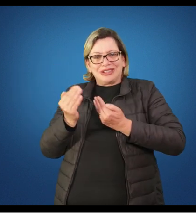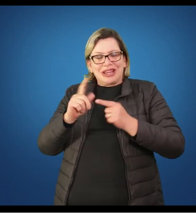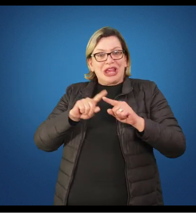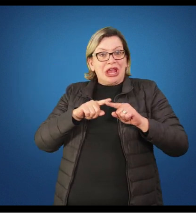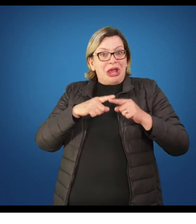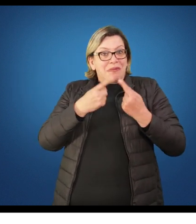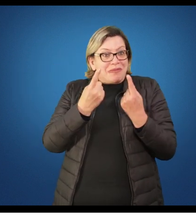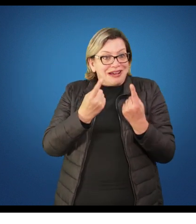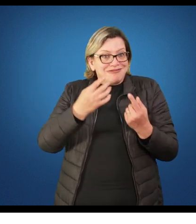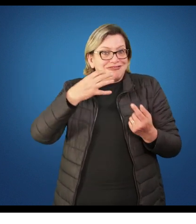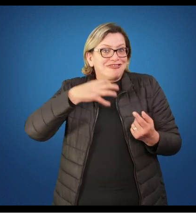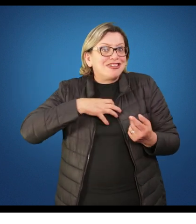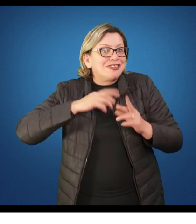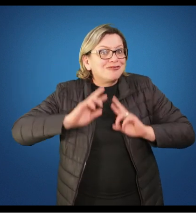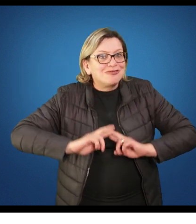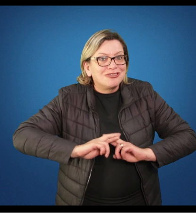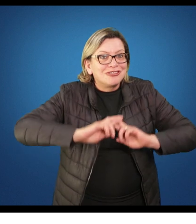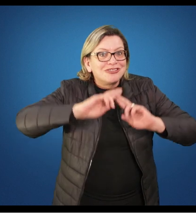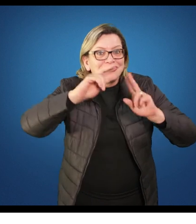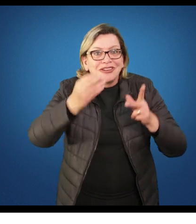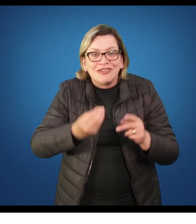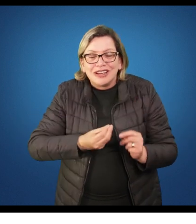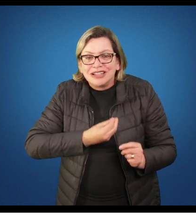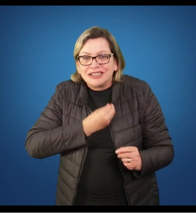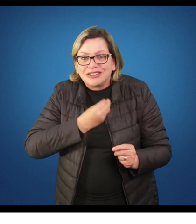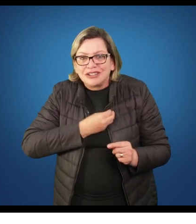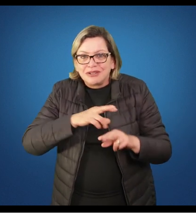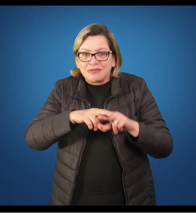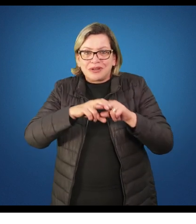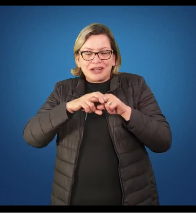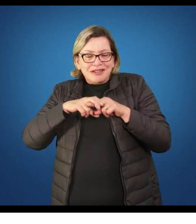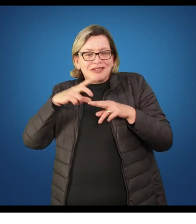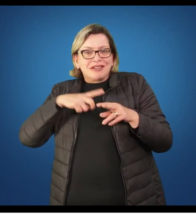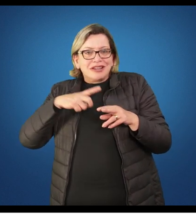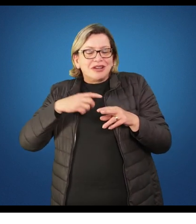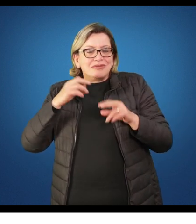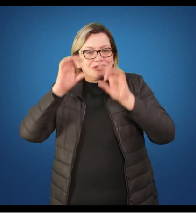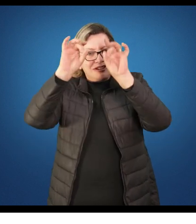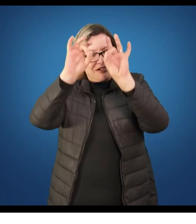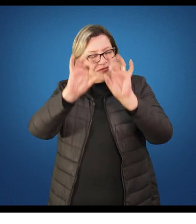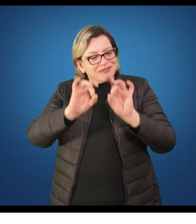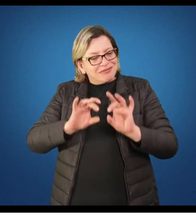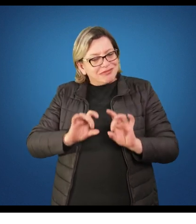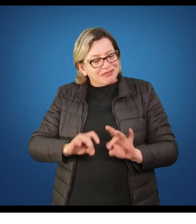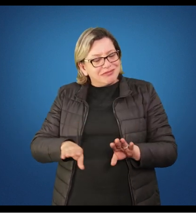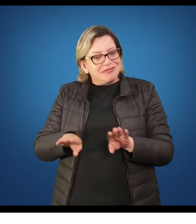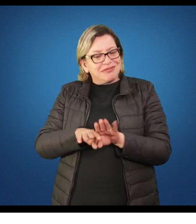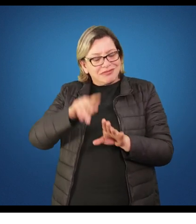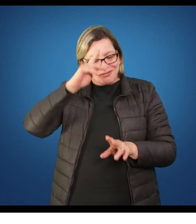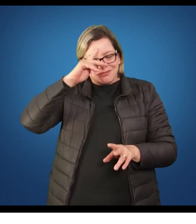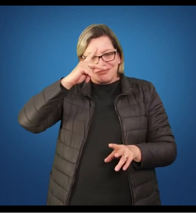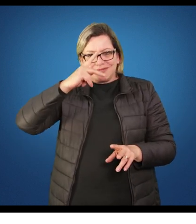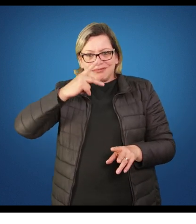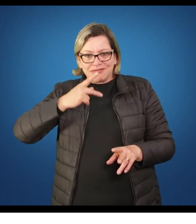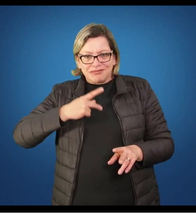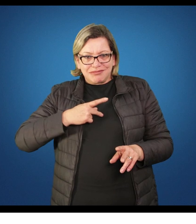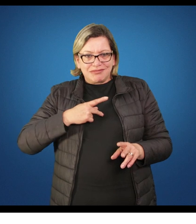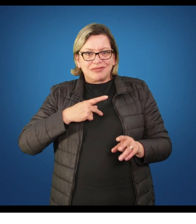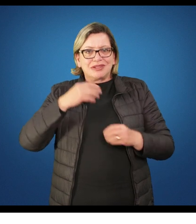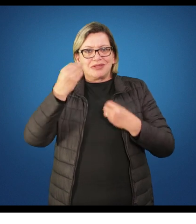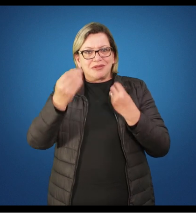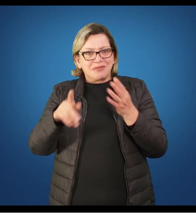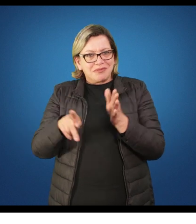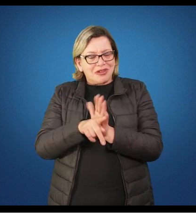infâncias e adolescências diferentes e por isso temos as nossas especificidades, nossas individualidades, nossas